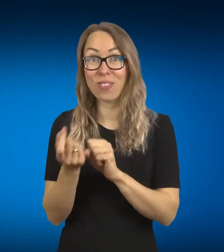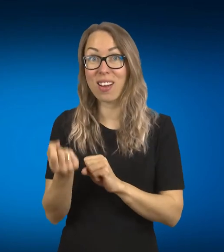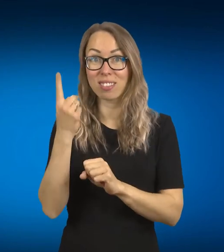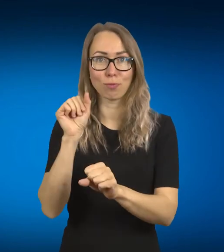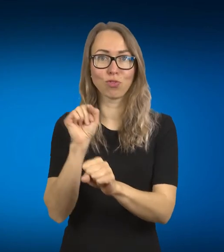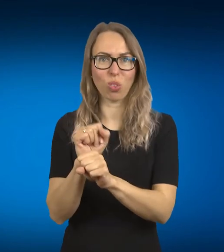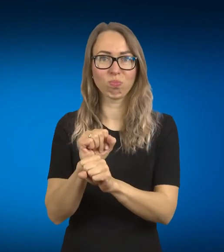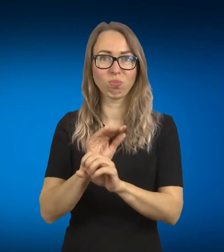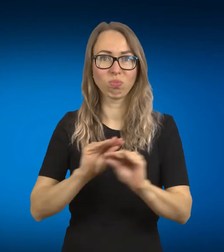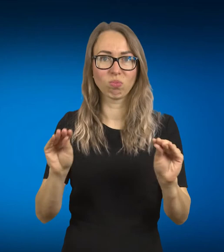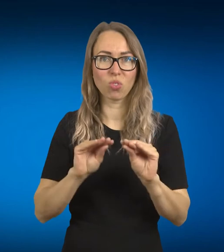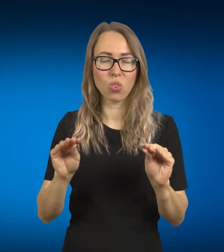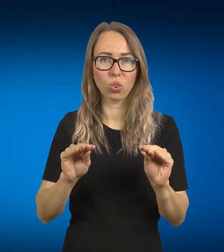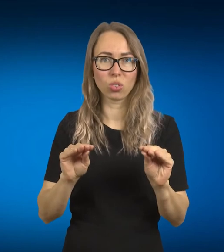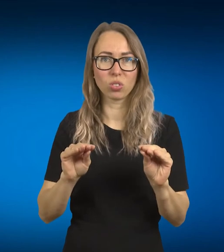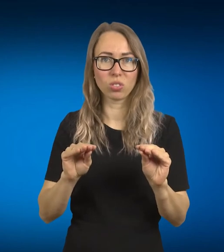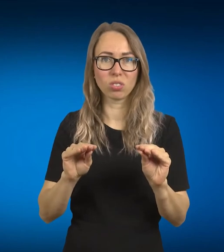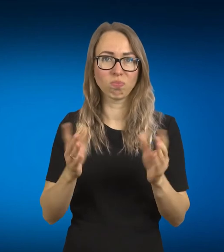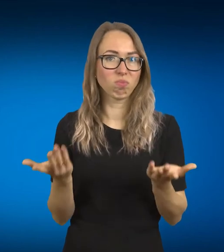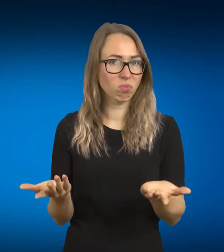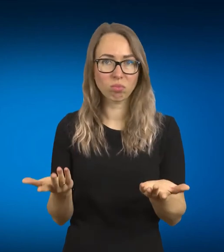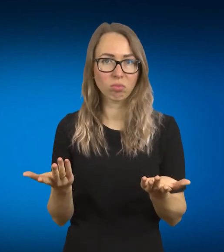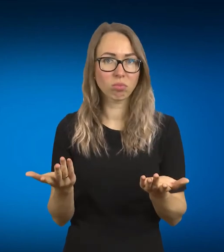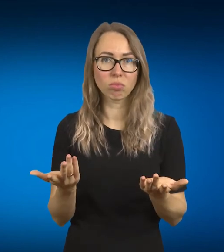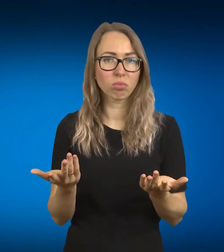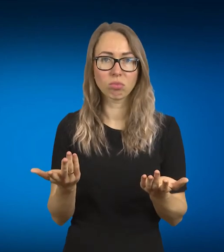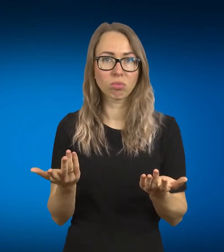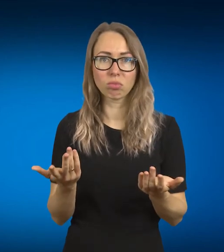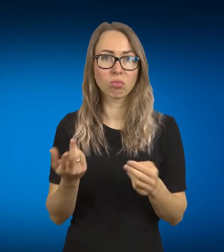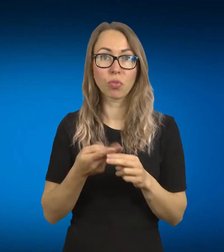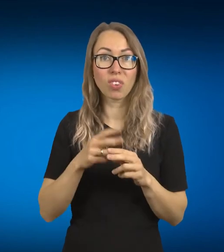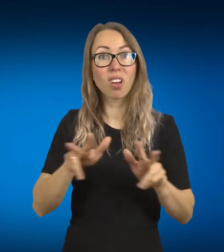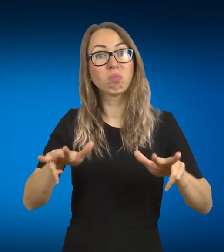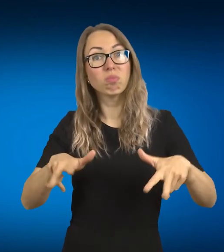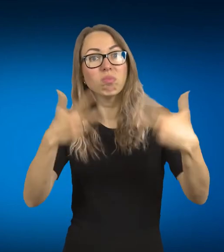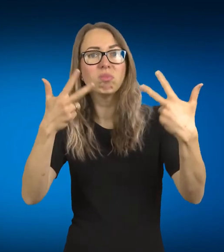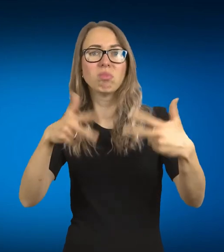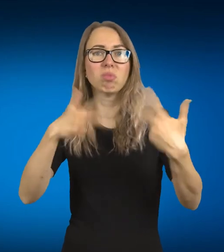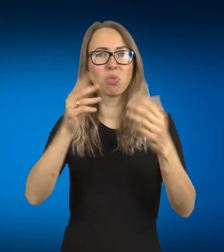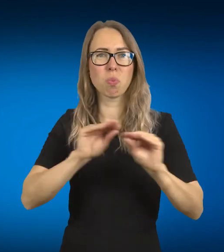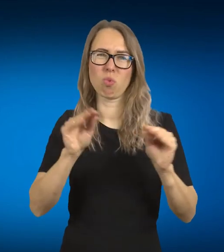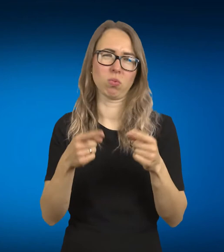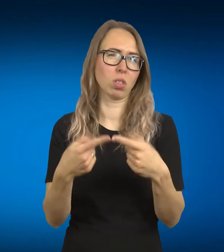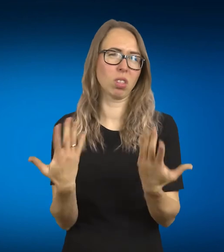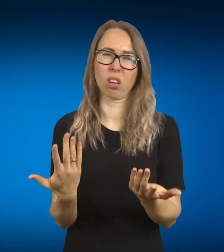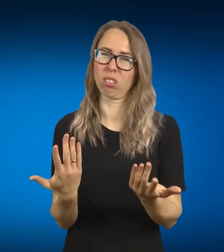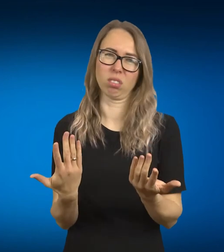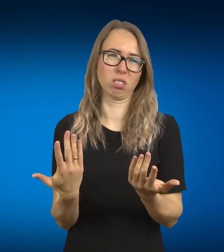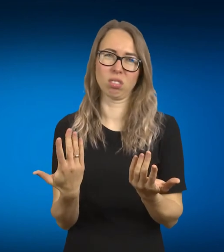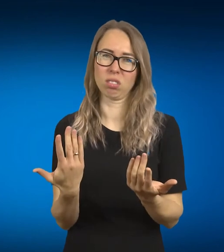į tą internetinę erdvę neperkeliam, ta prasme, online kursų nevedėm, laukiam, kada galėsim vėl visi